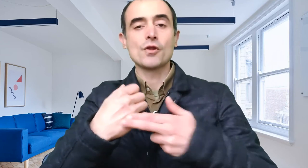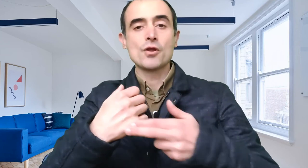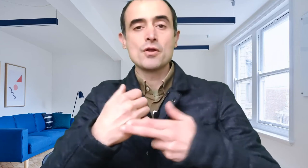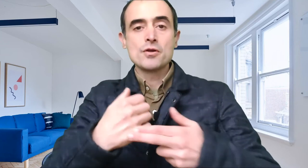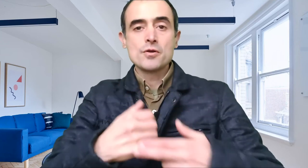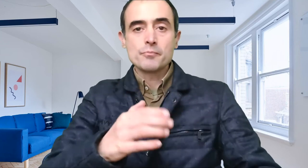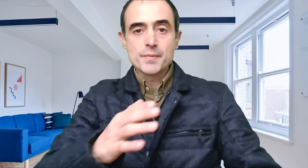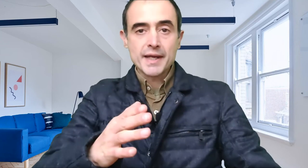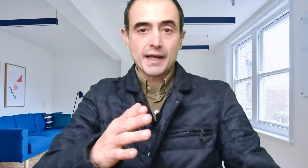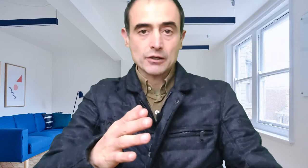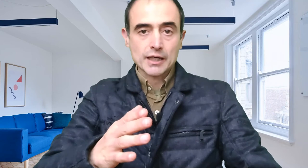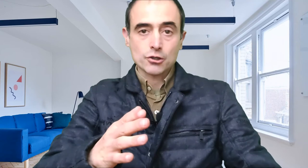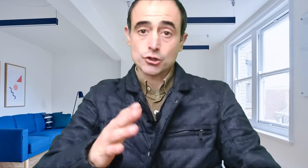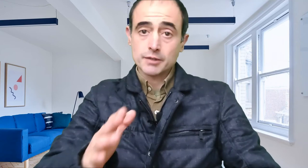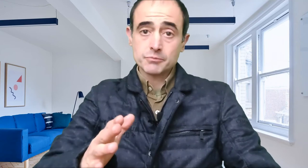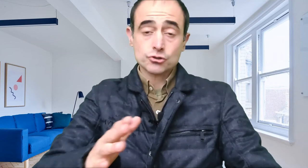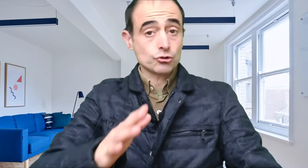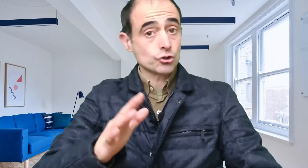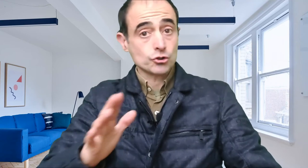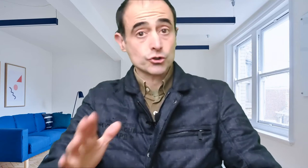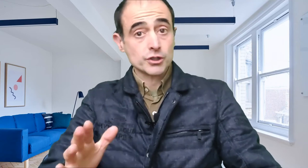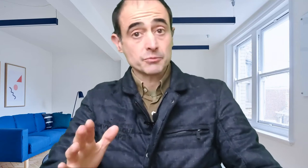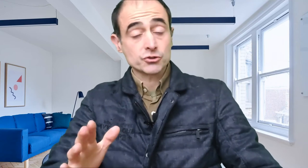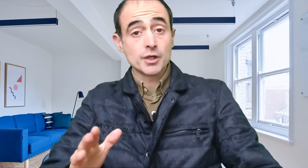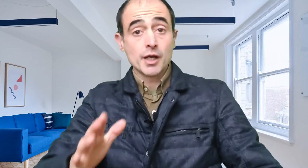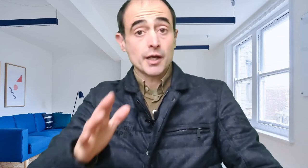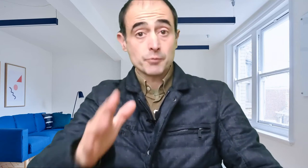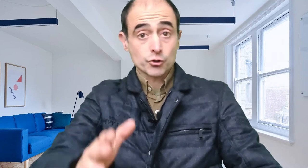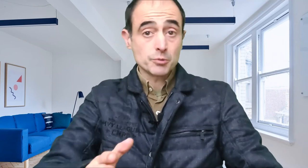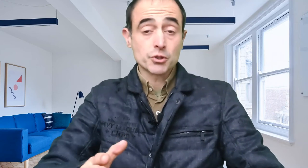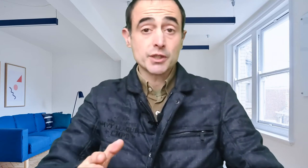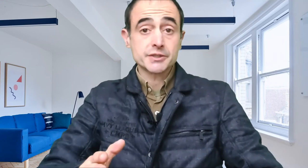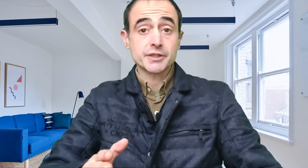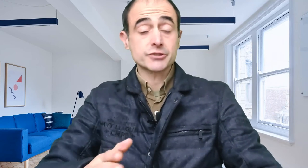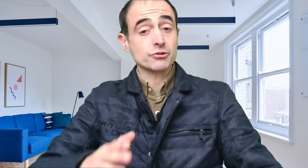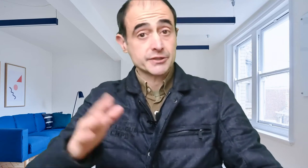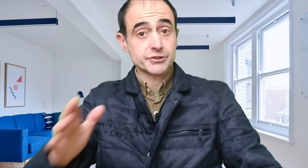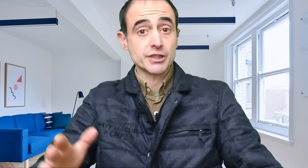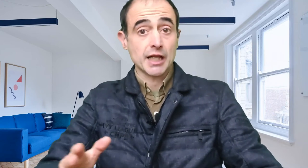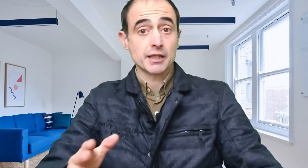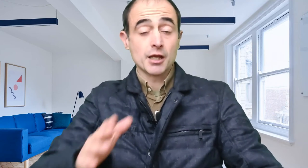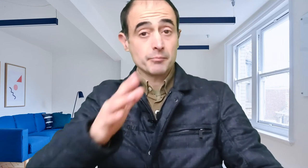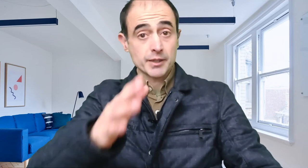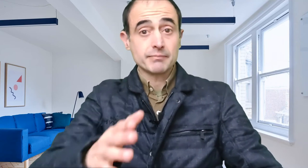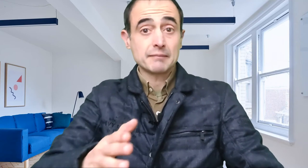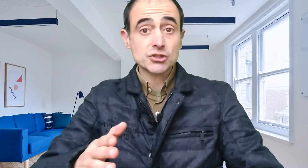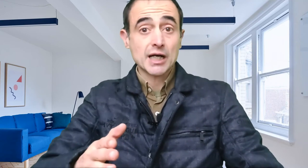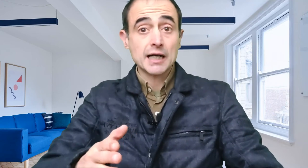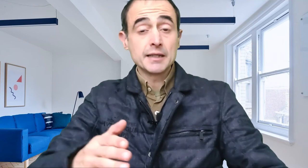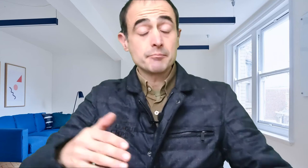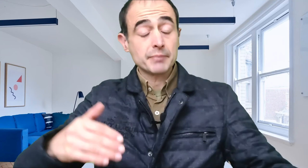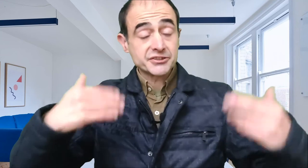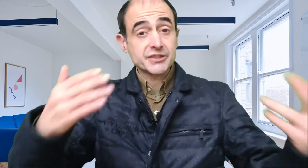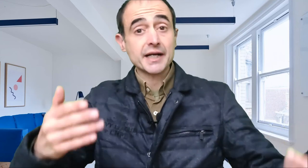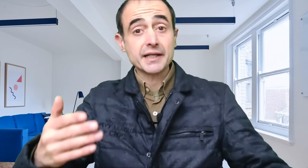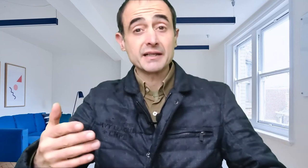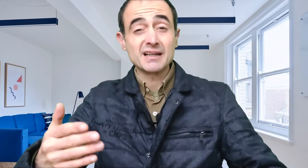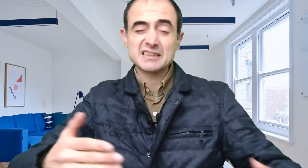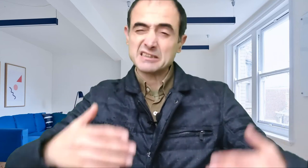muy bien ahora conocemos o no conocemos motivo de estrés o ansiedad pero vamos a pensar en este